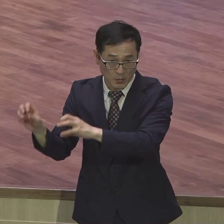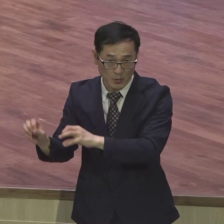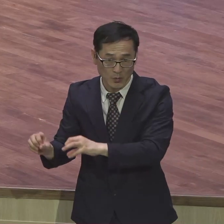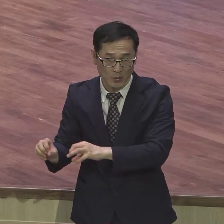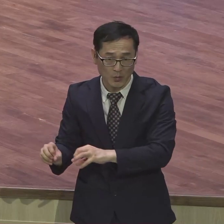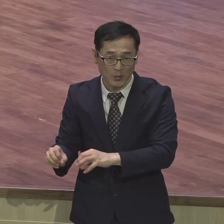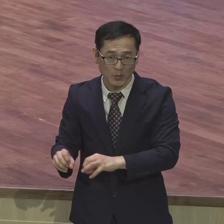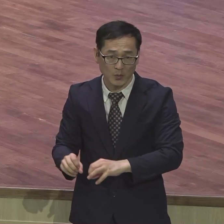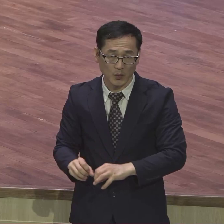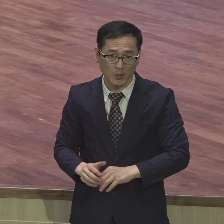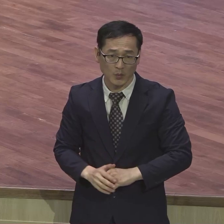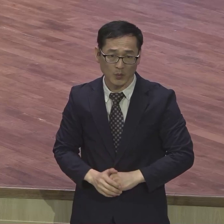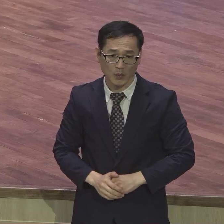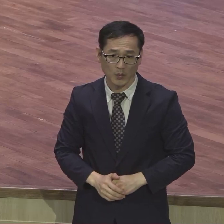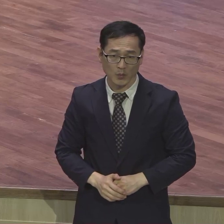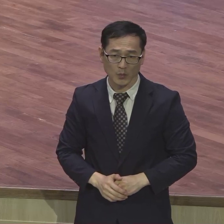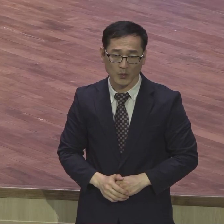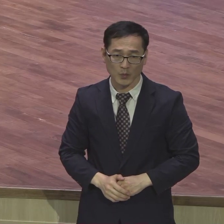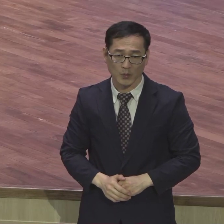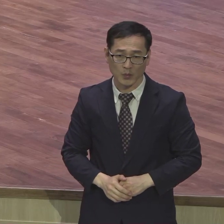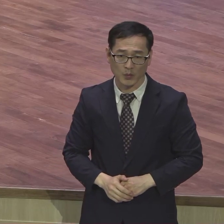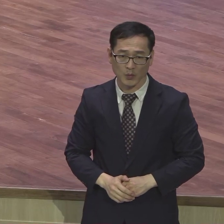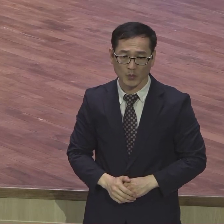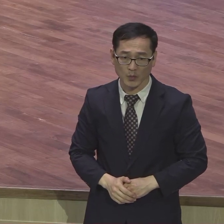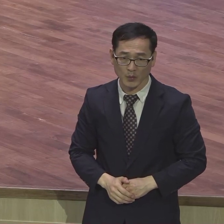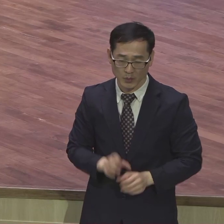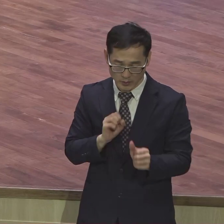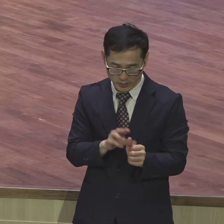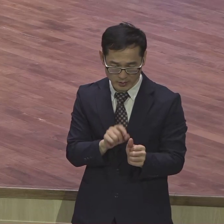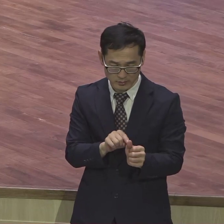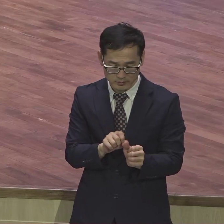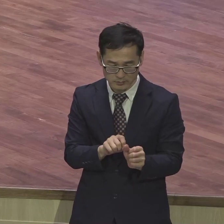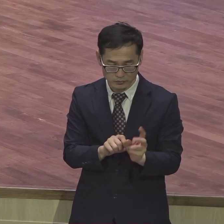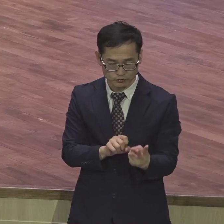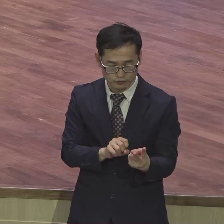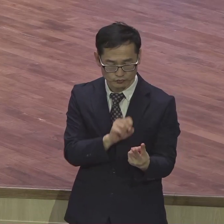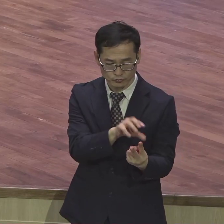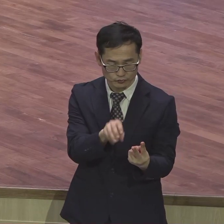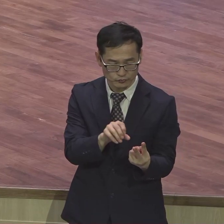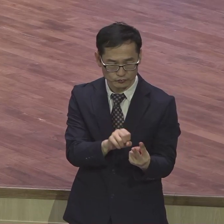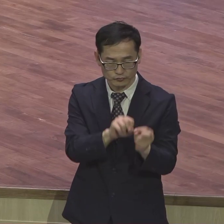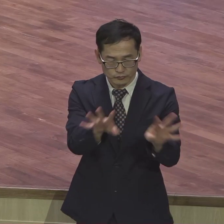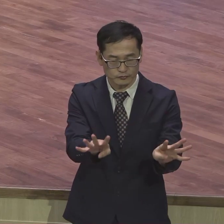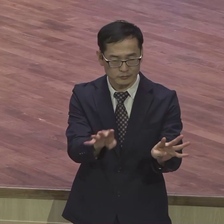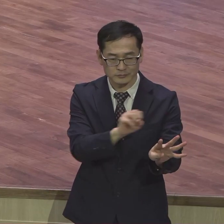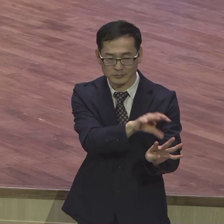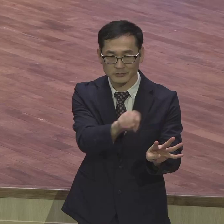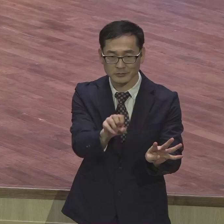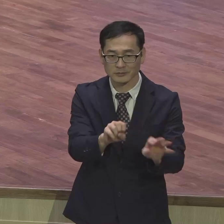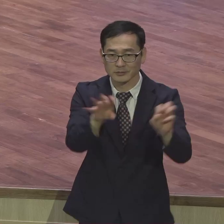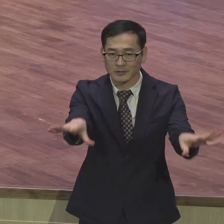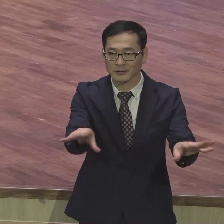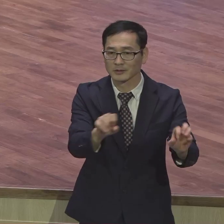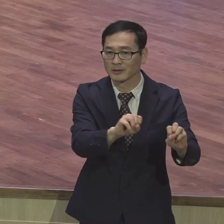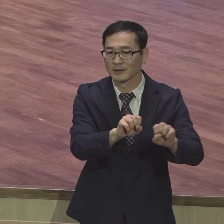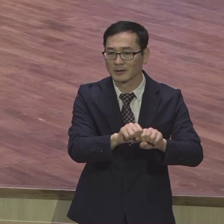가득 채우는 삶을 살아라 그건 말이에요 이게 전두제자예요 절대제자예요